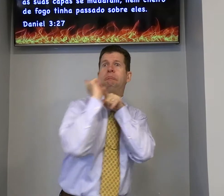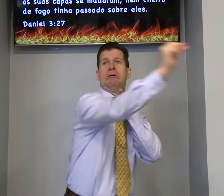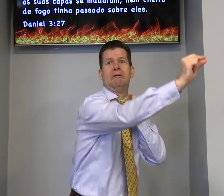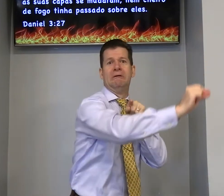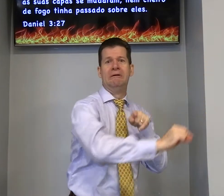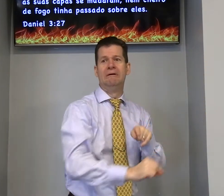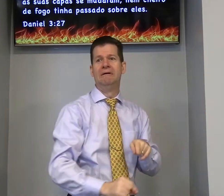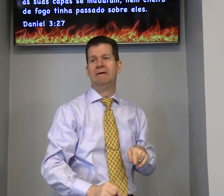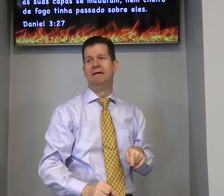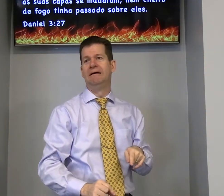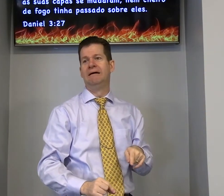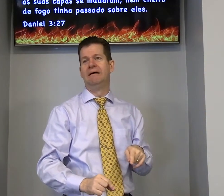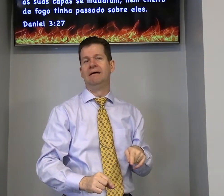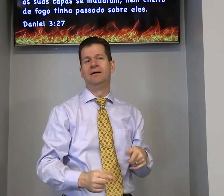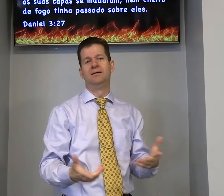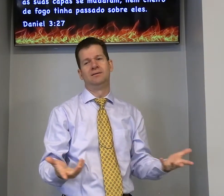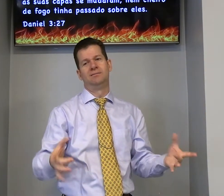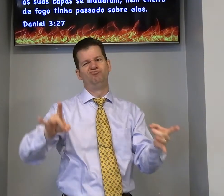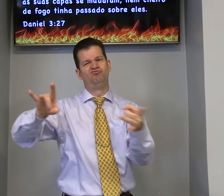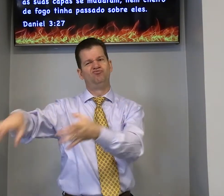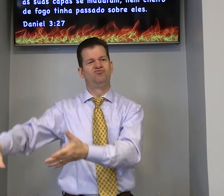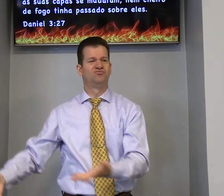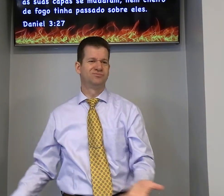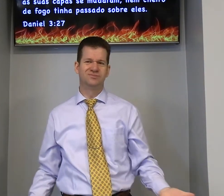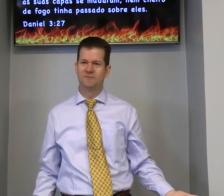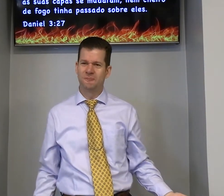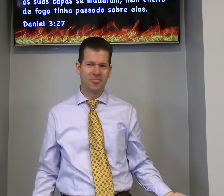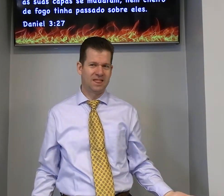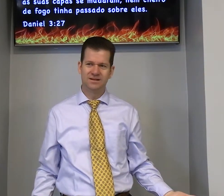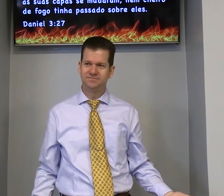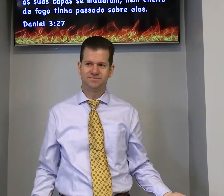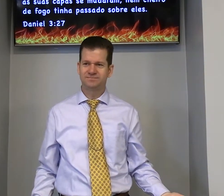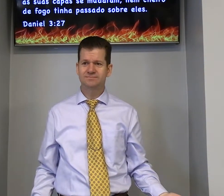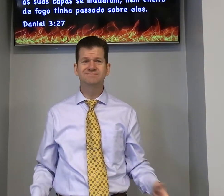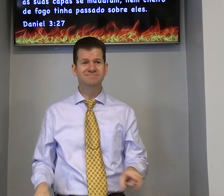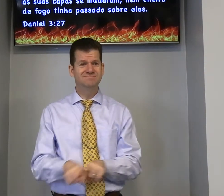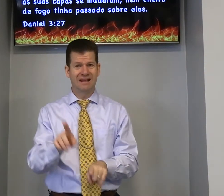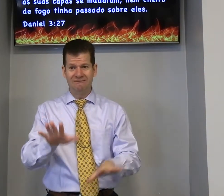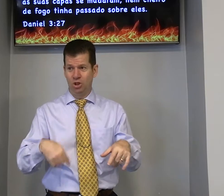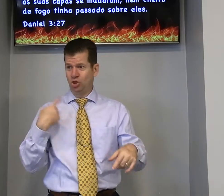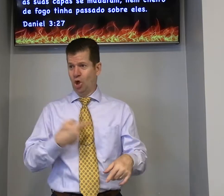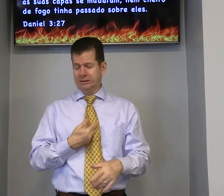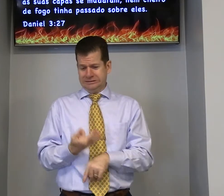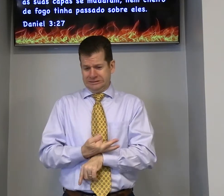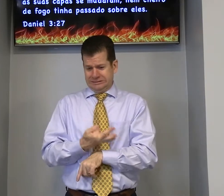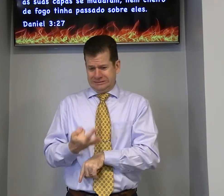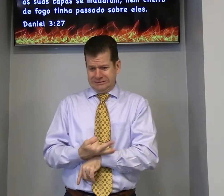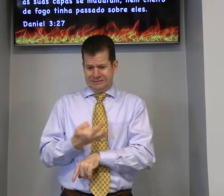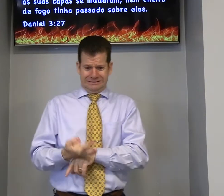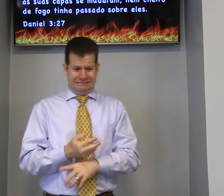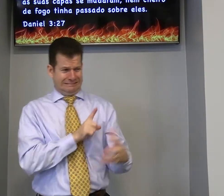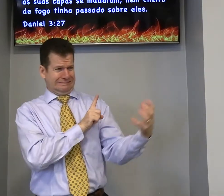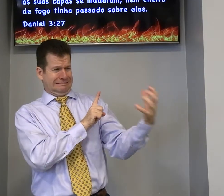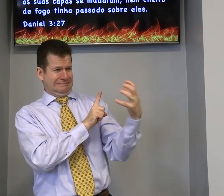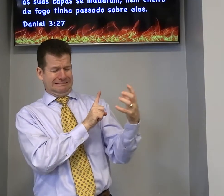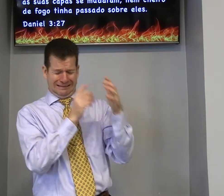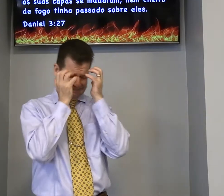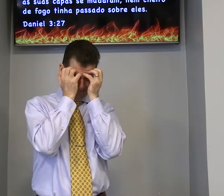vamos vamos pensar vamos esses três falam não não vai jogar dentro não e eles fogem você precisa